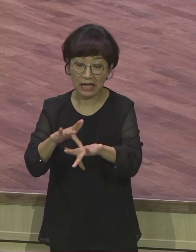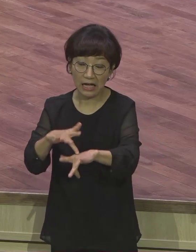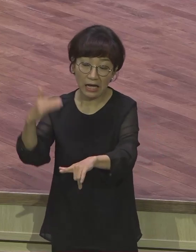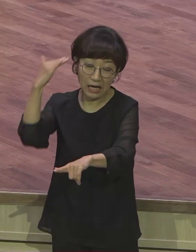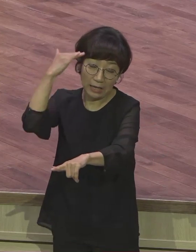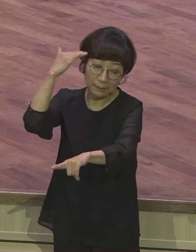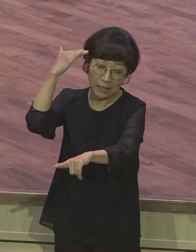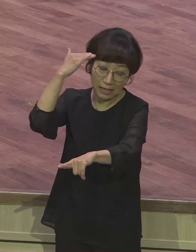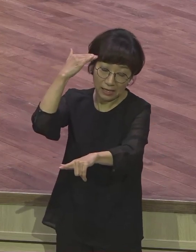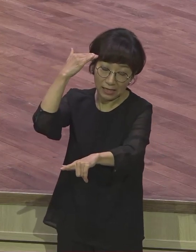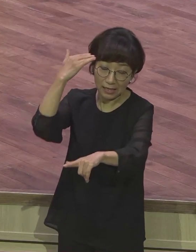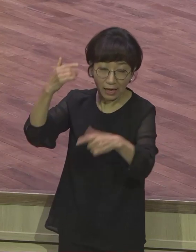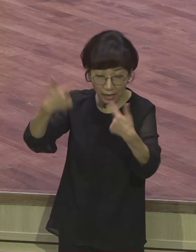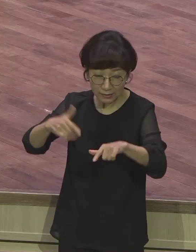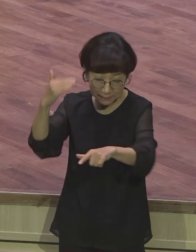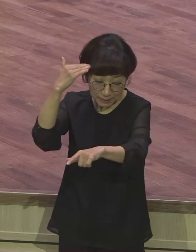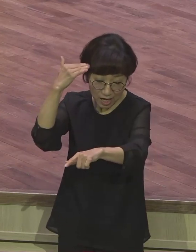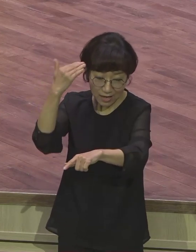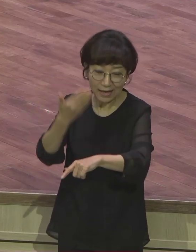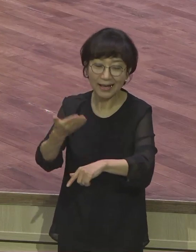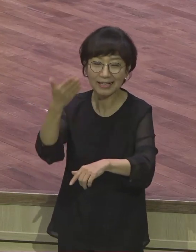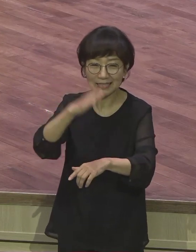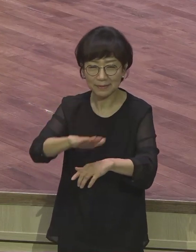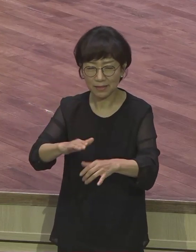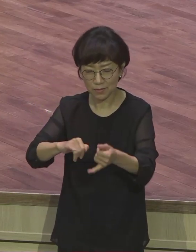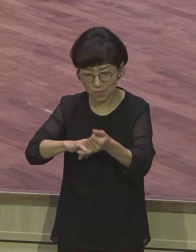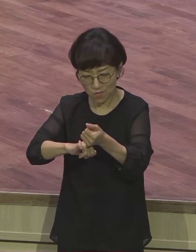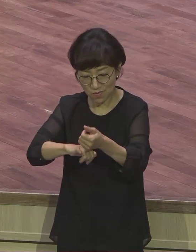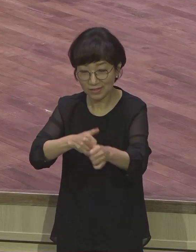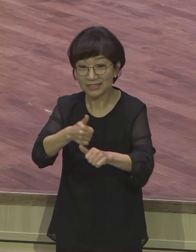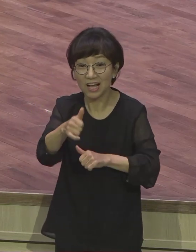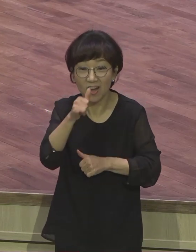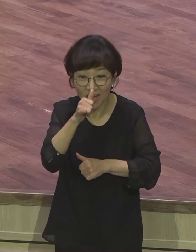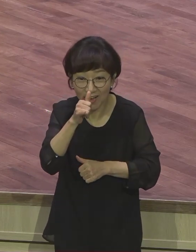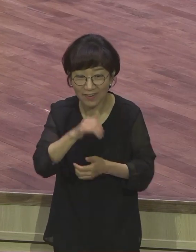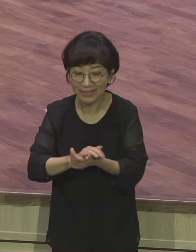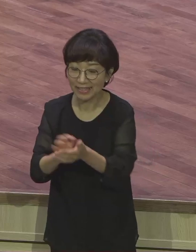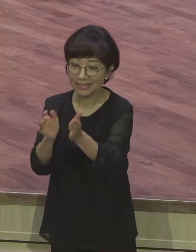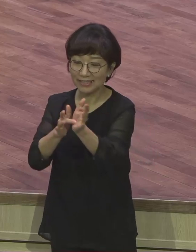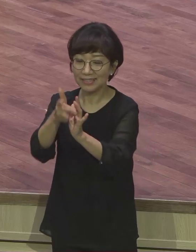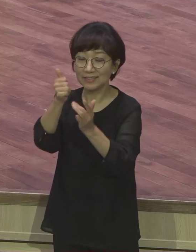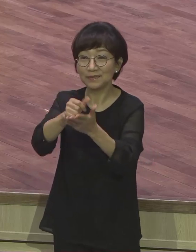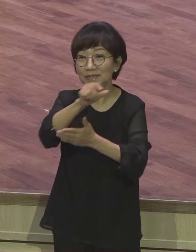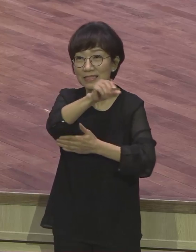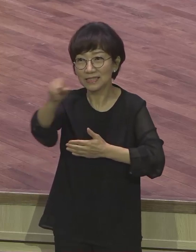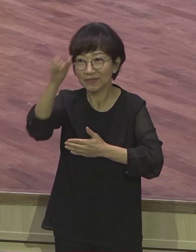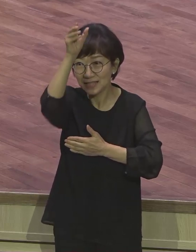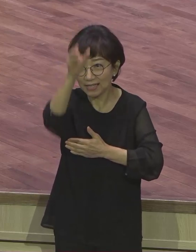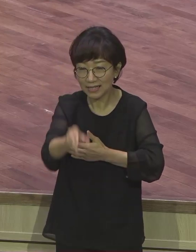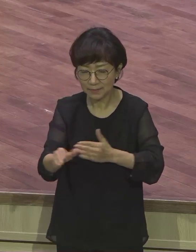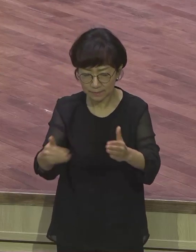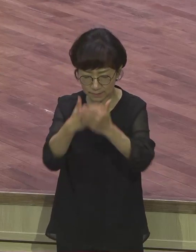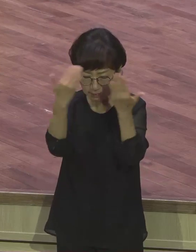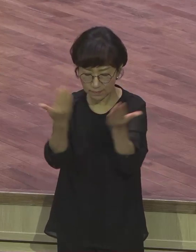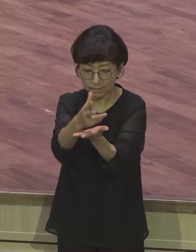세상을 사는 날까지. 예수님께서 십자가상에서 이미 모든 문제를 다 해결하셨습니다. 뭐라 했습니까?